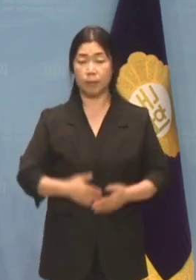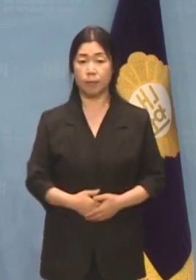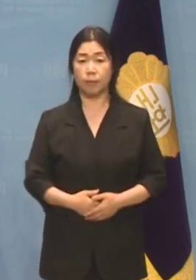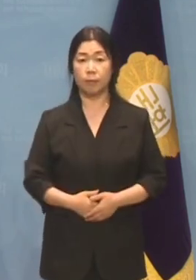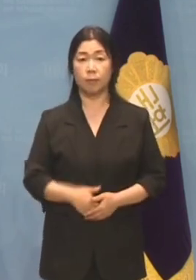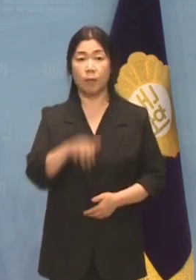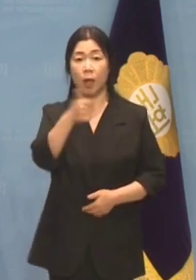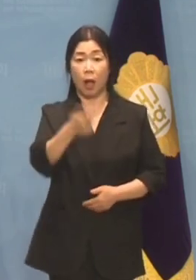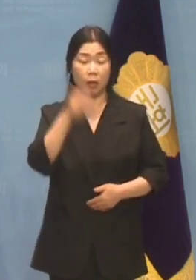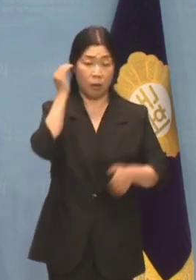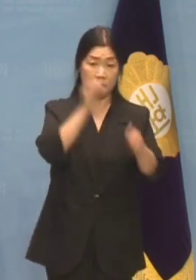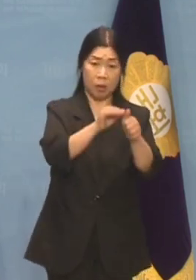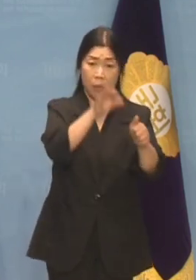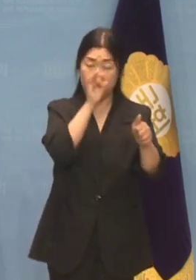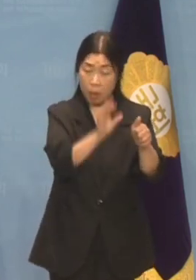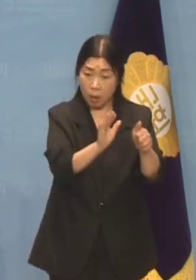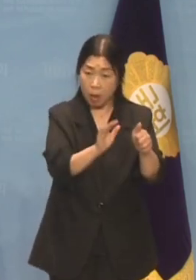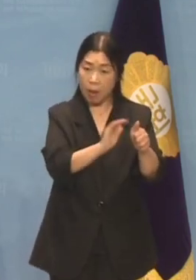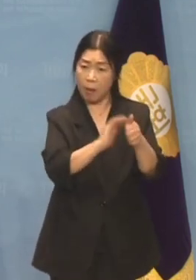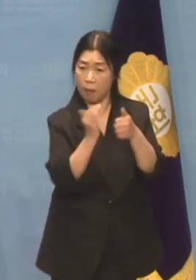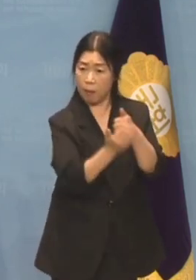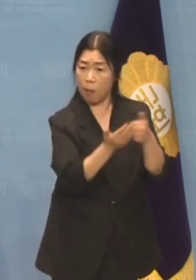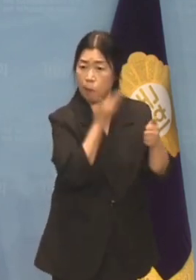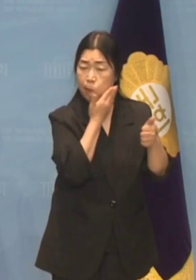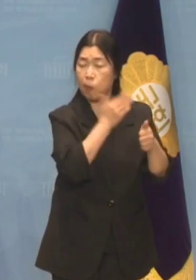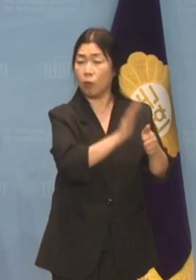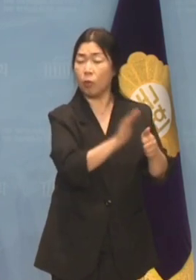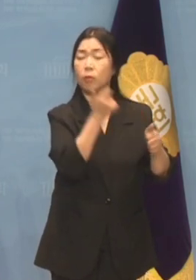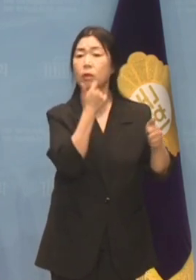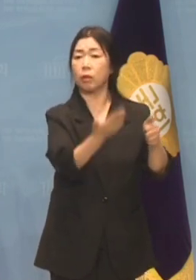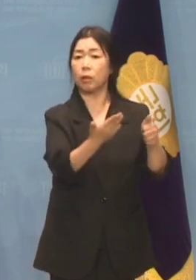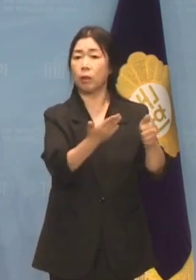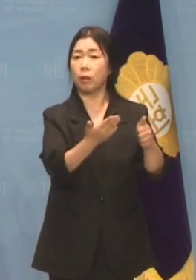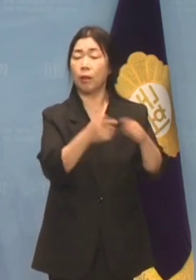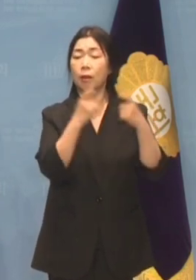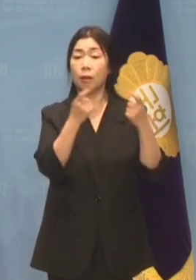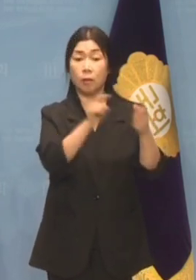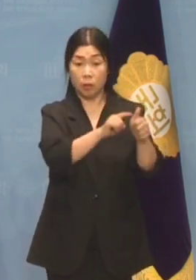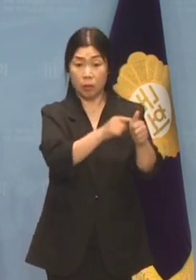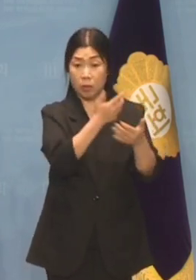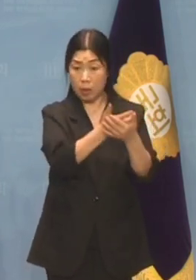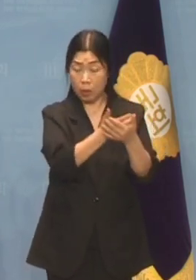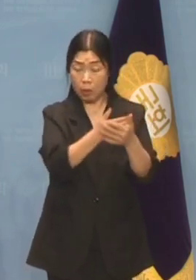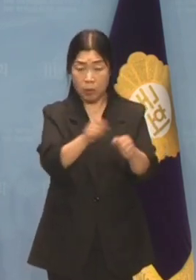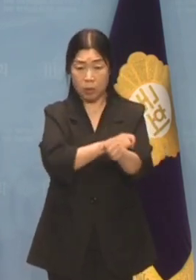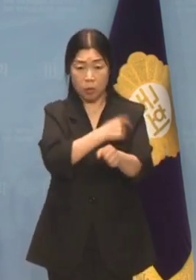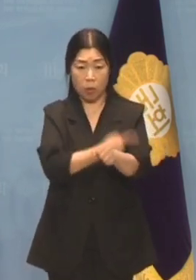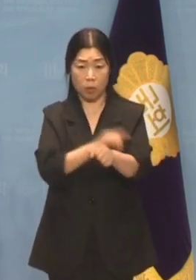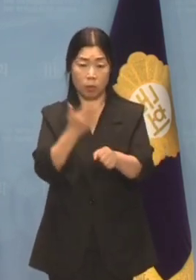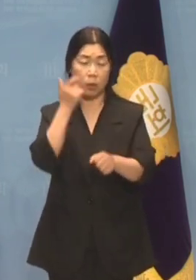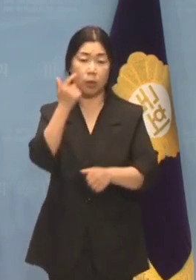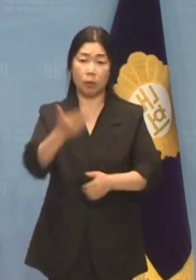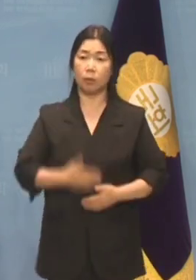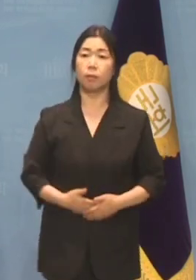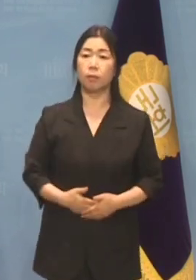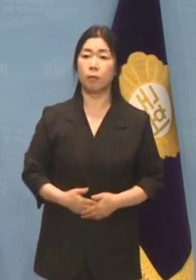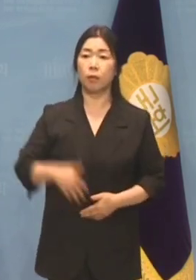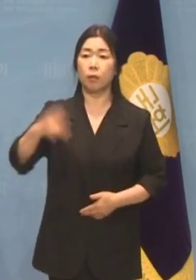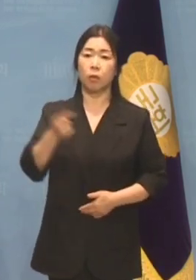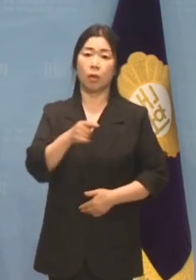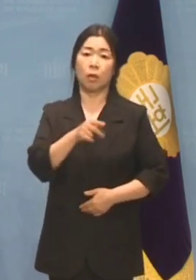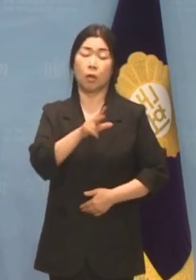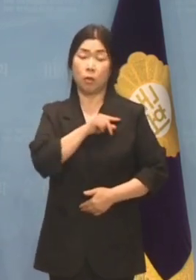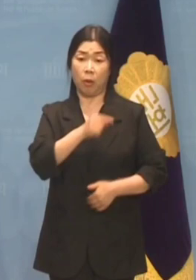성력이고 그의 인사청문자료는 특권정보입니까? MBC와 최강욱 의원에 대한 탄압이